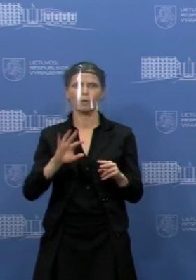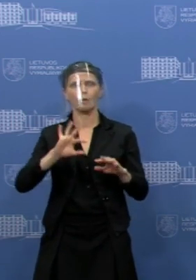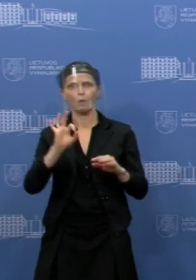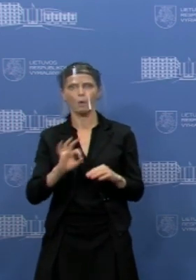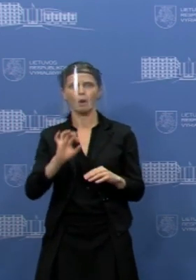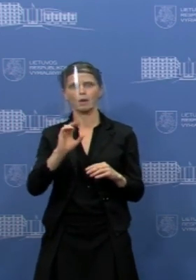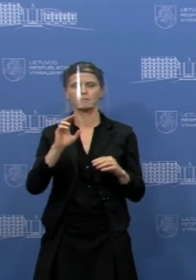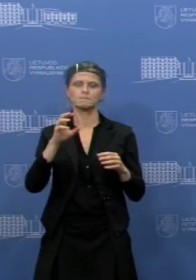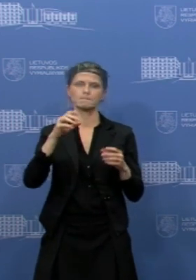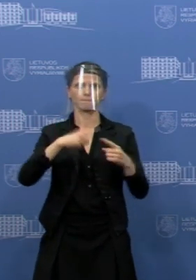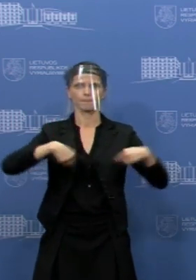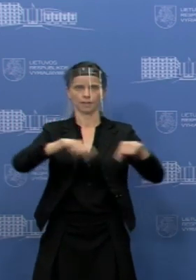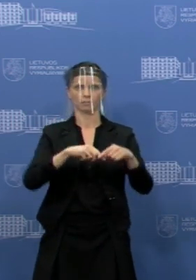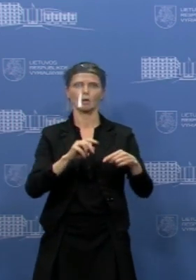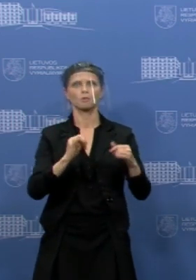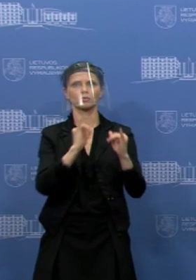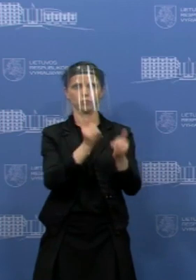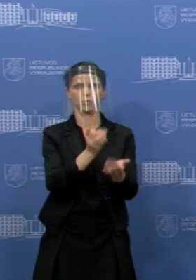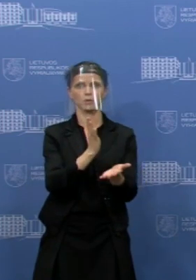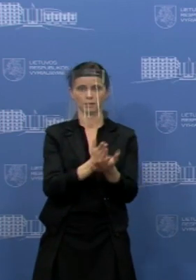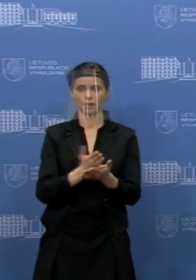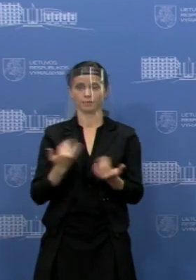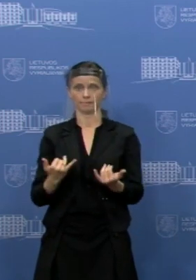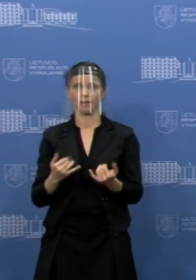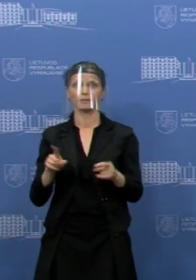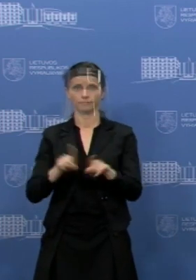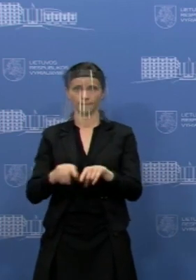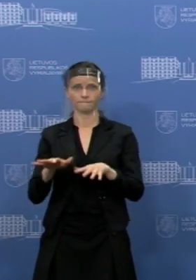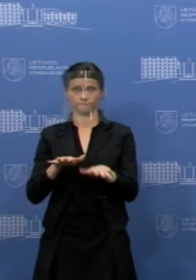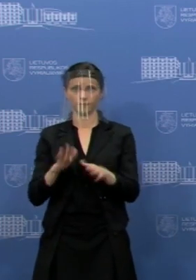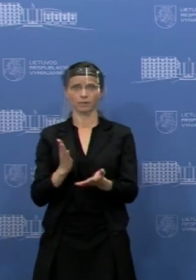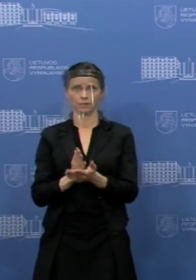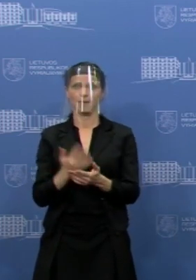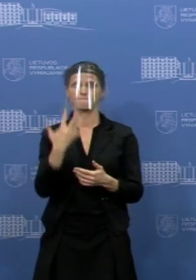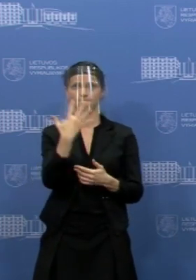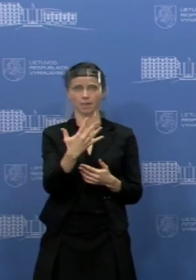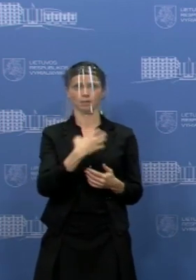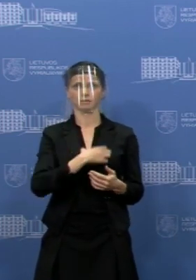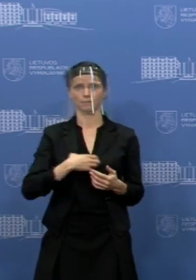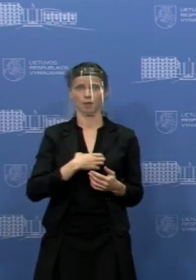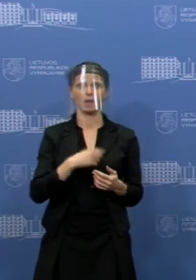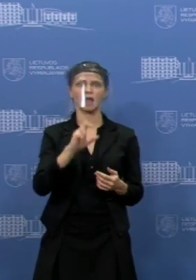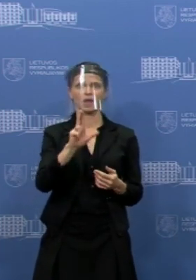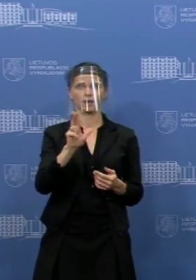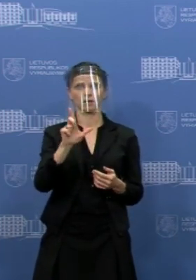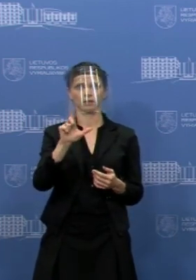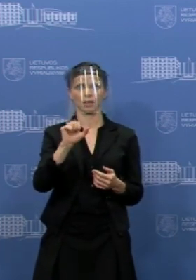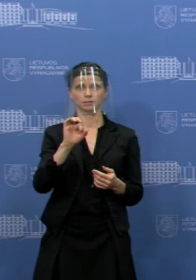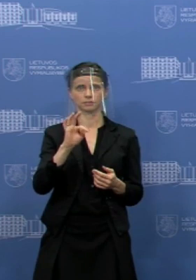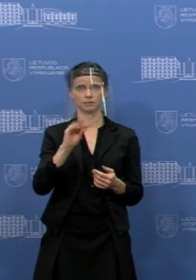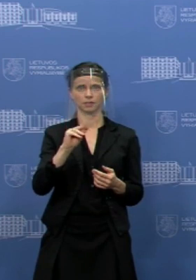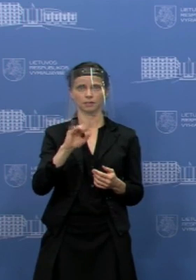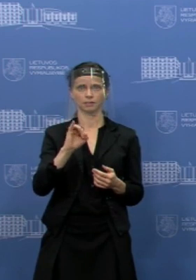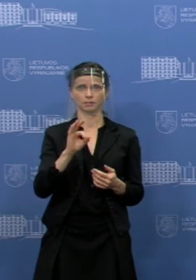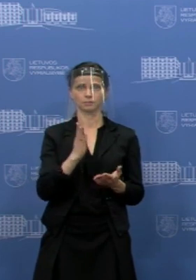arba teritorinių principų. Tai kaip ir yra dabar daroma. Turim penkis regionus, penkis klasterius vadinamus, yra